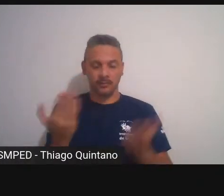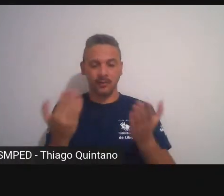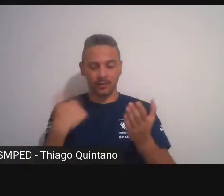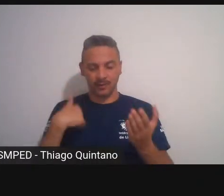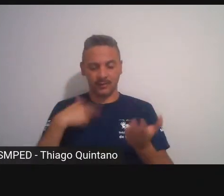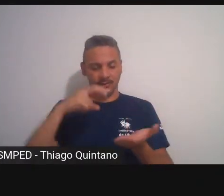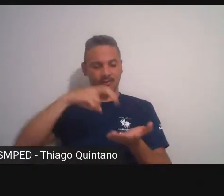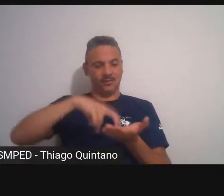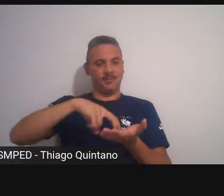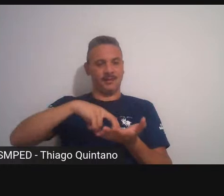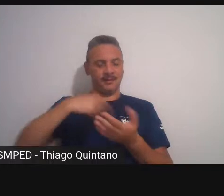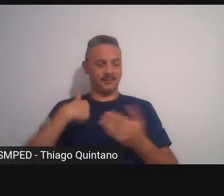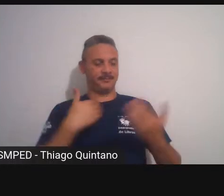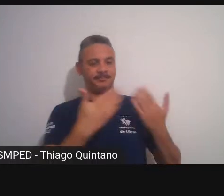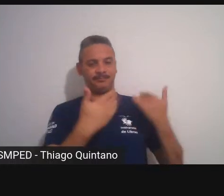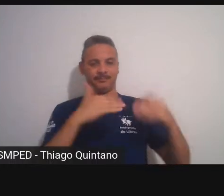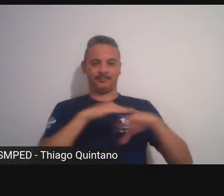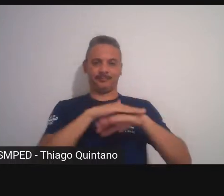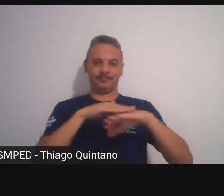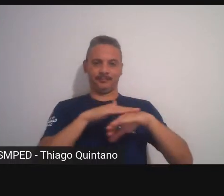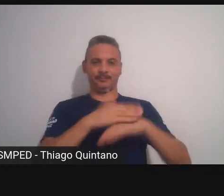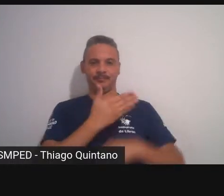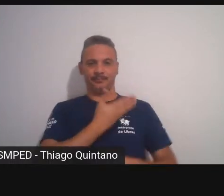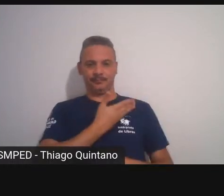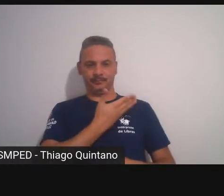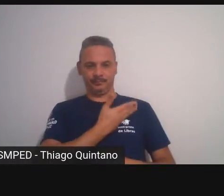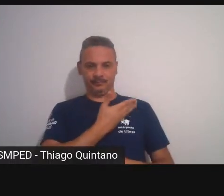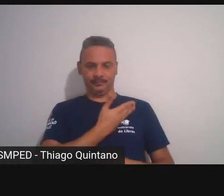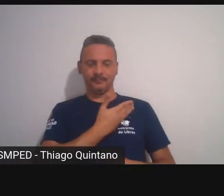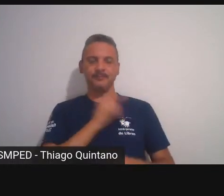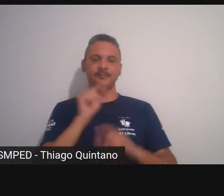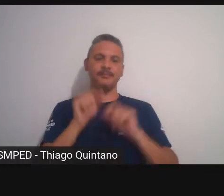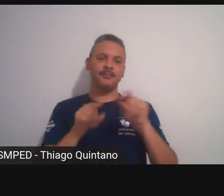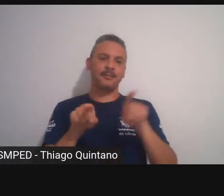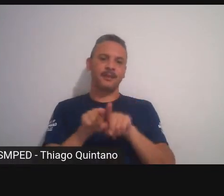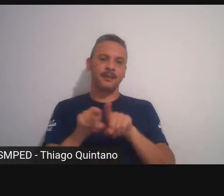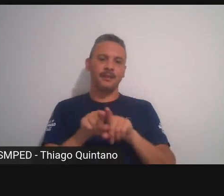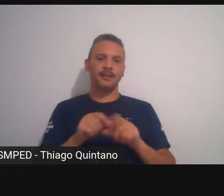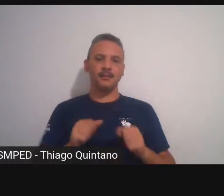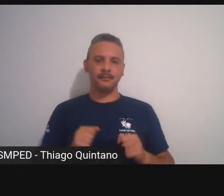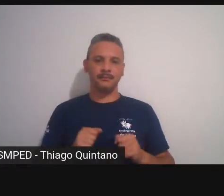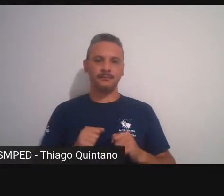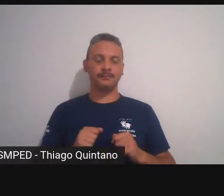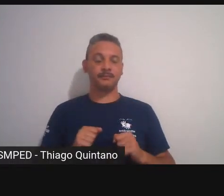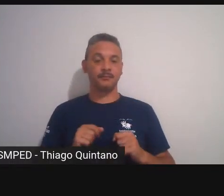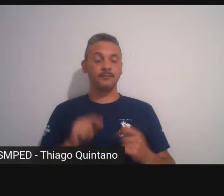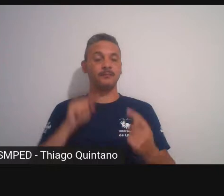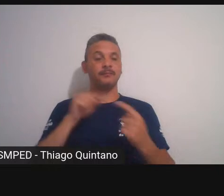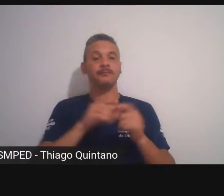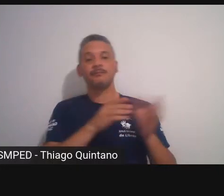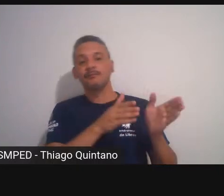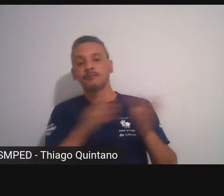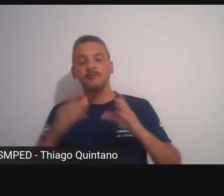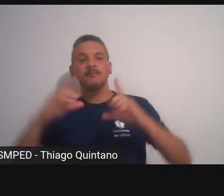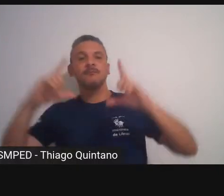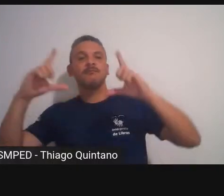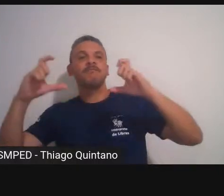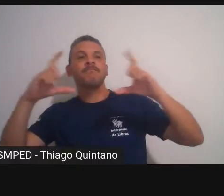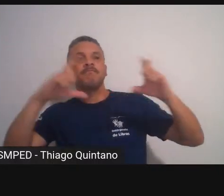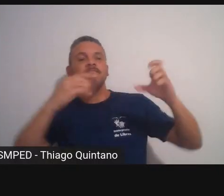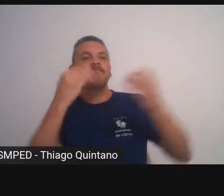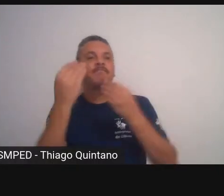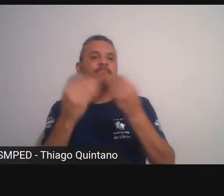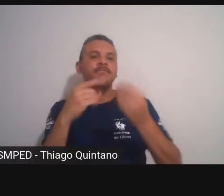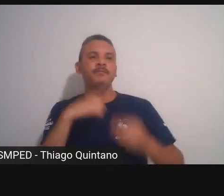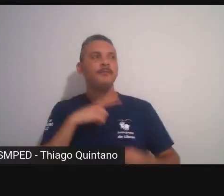estava falando com uma amiga justamente sobre a sobre o processo de fotografar eu